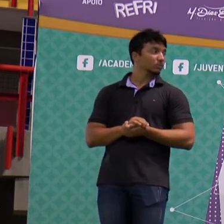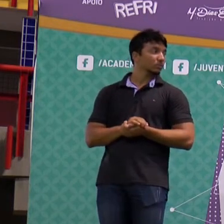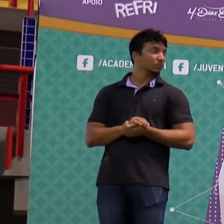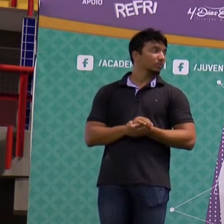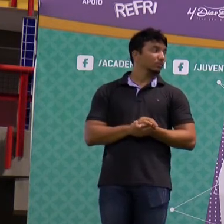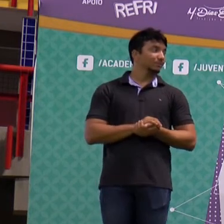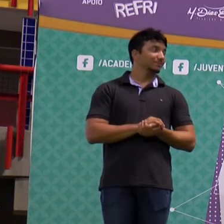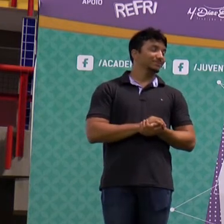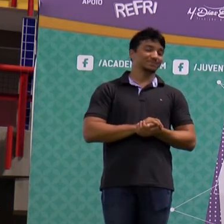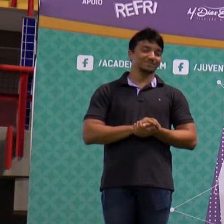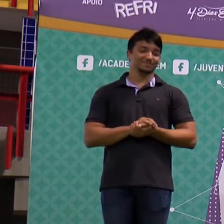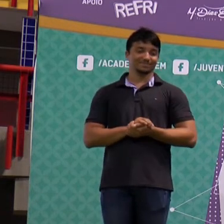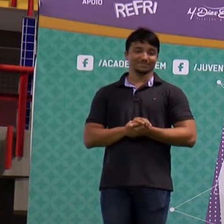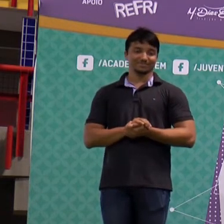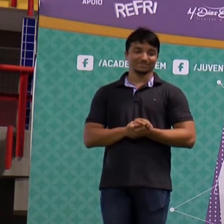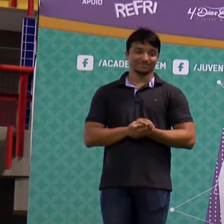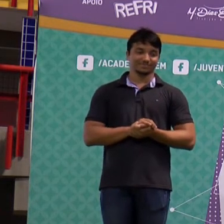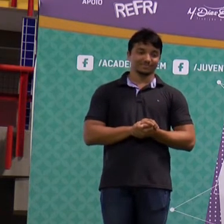Parei.